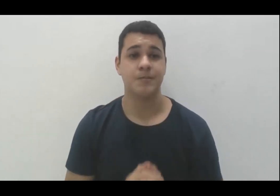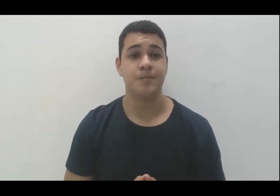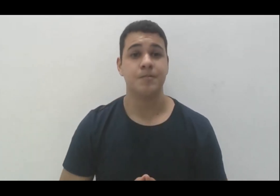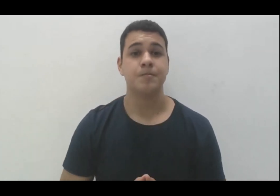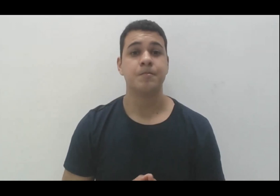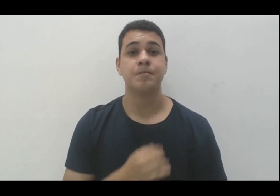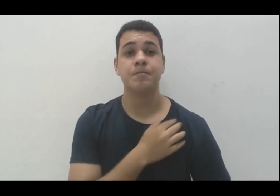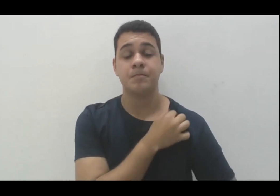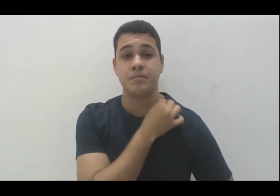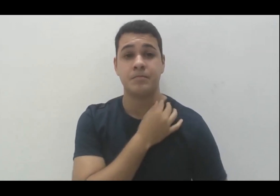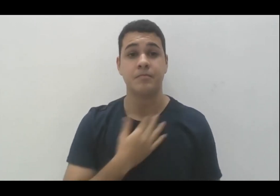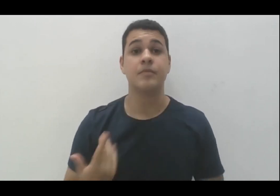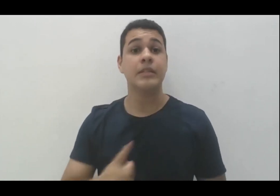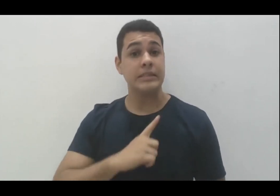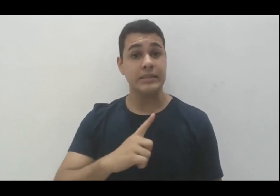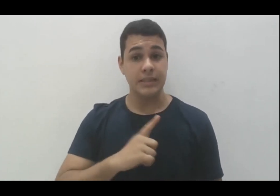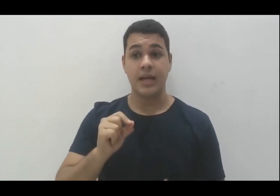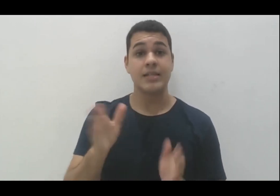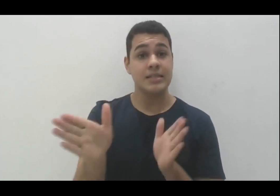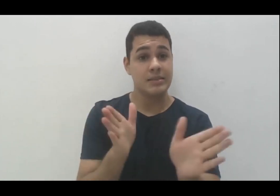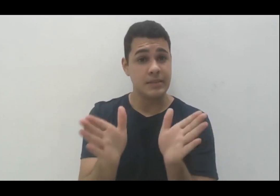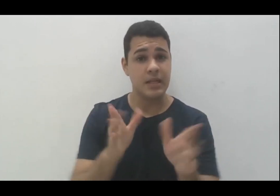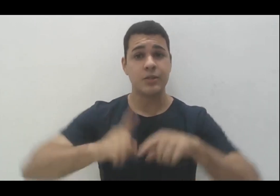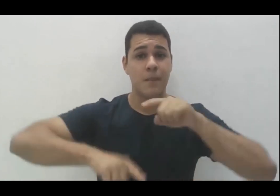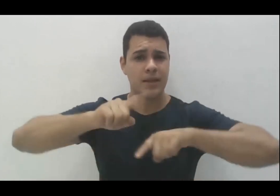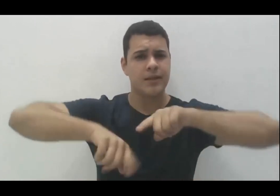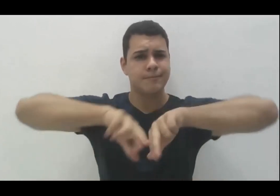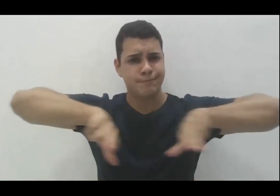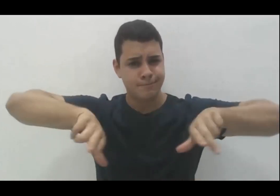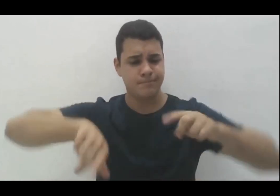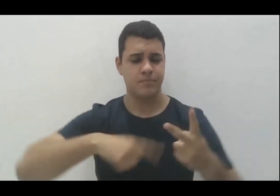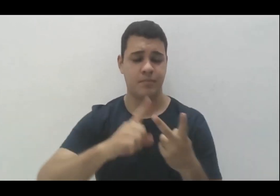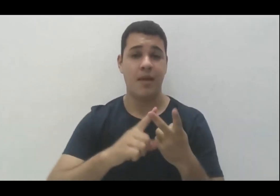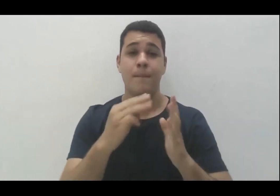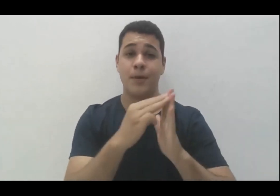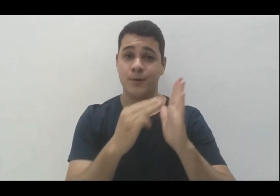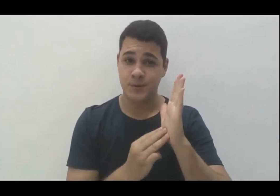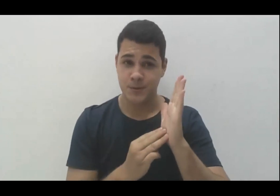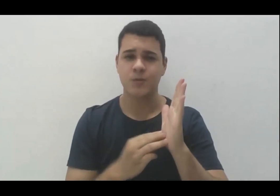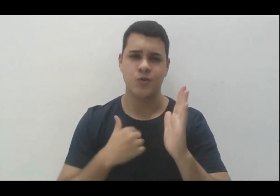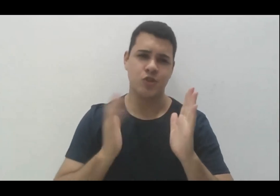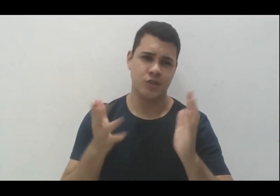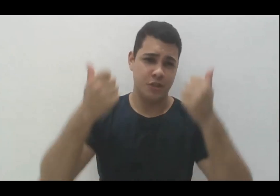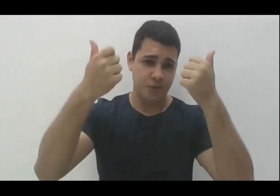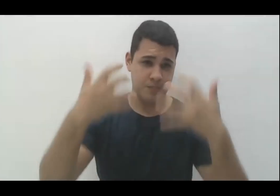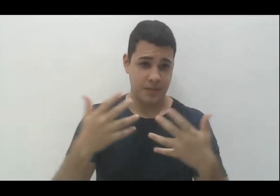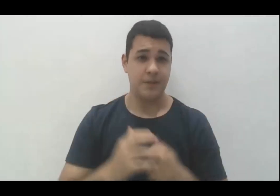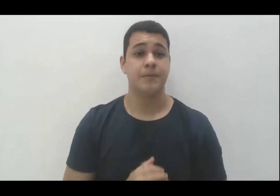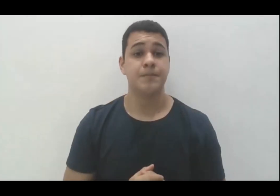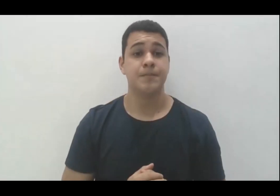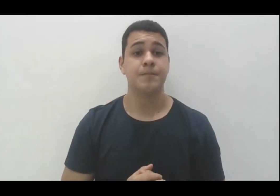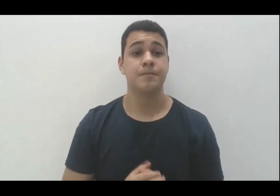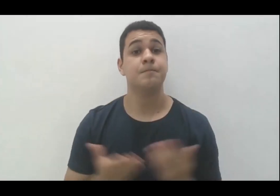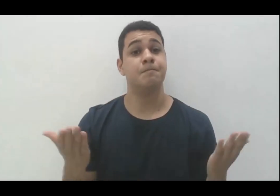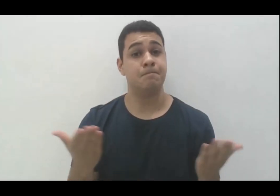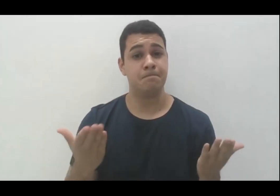a gente tem a acessibilidade instrumental, a metodológica, que eu já falei, e eu vou focar em